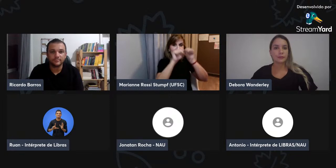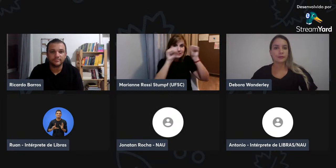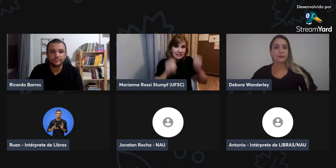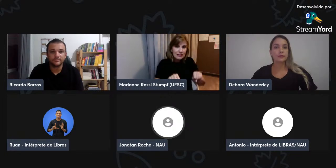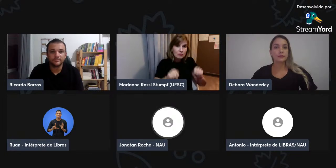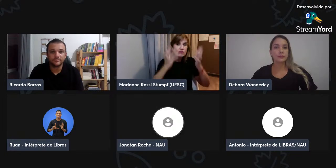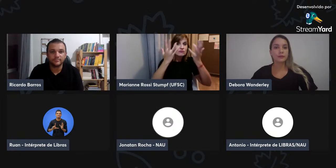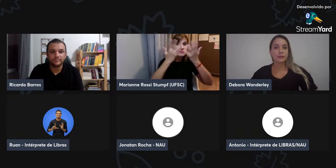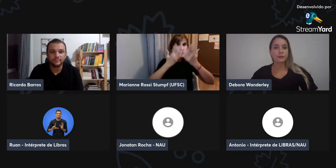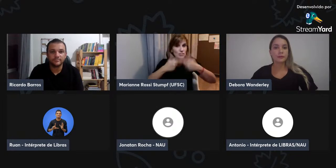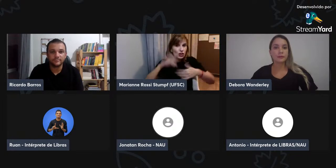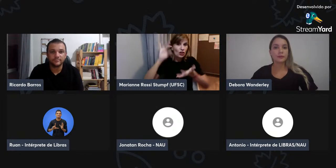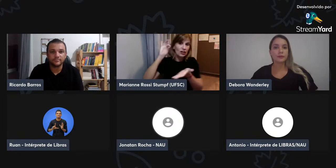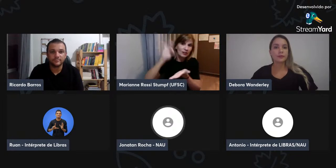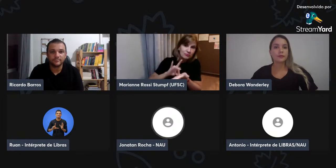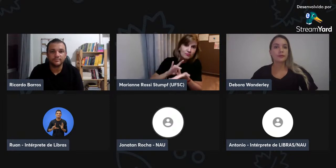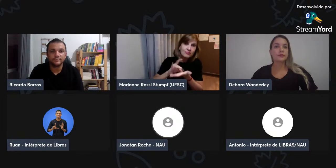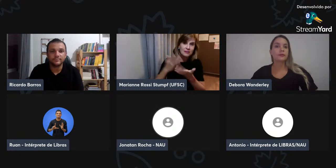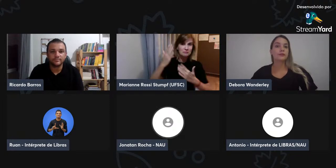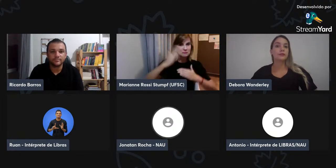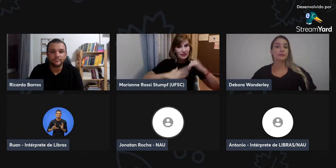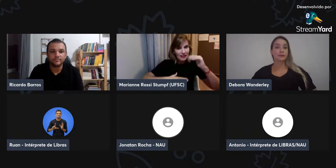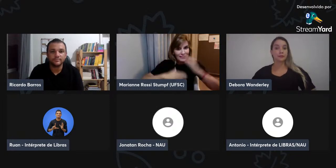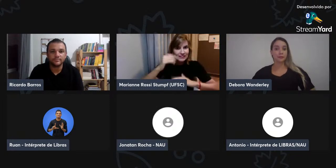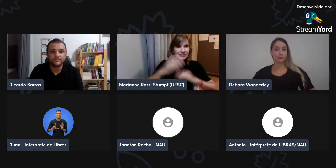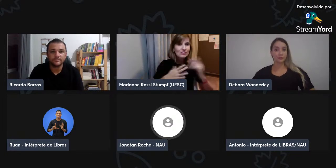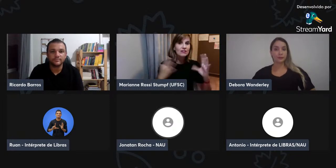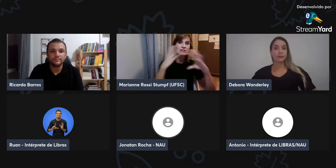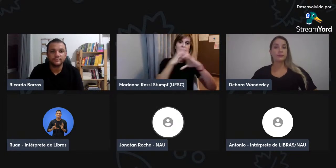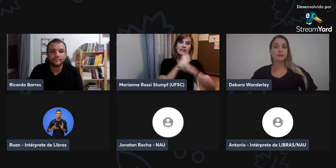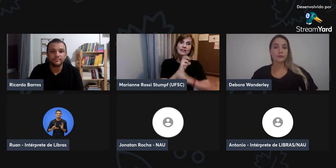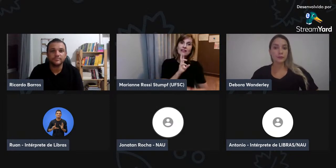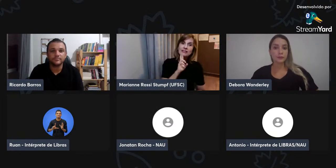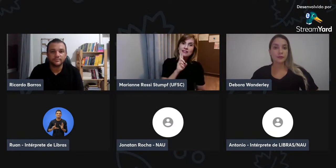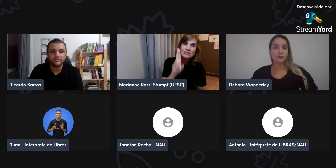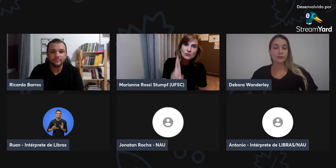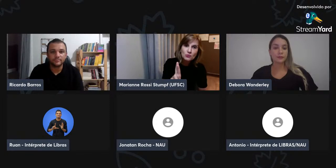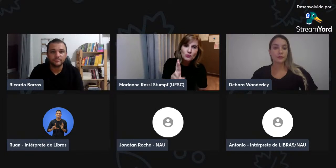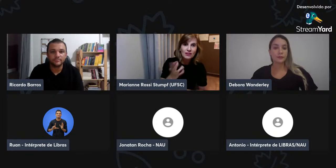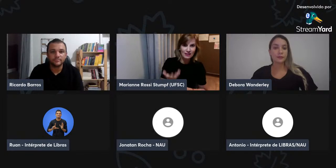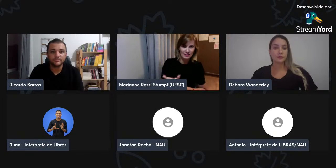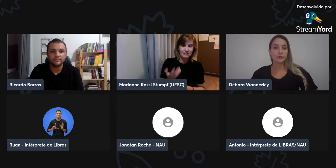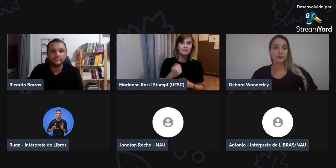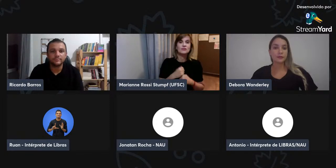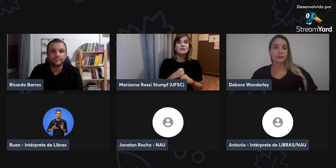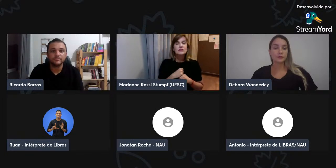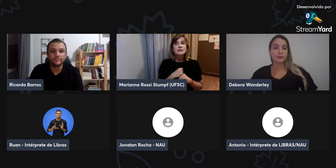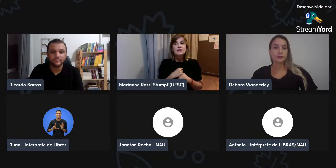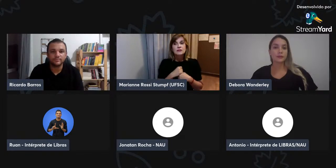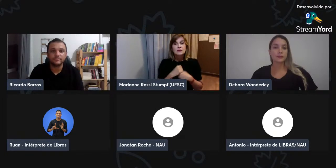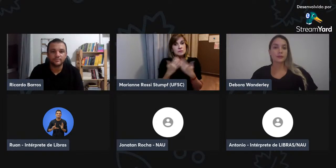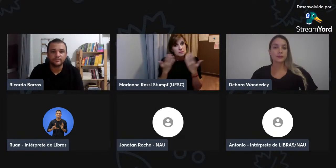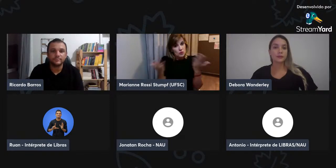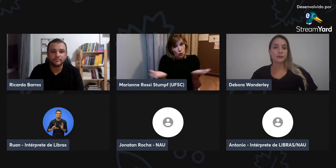que querem visualizar ainda mais, né, a importância da escrita de sinais.